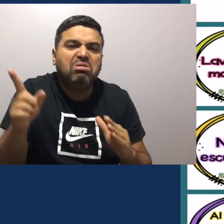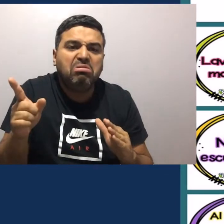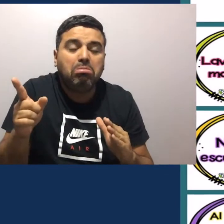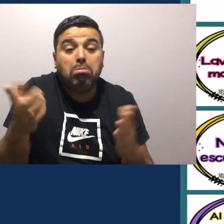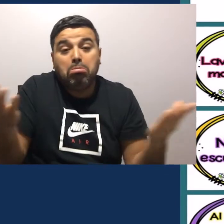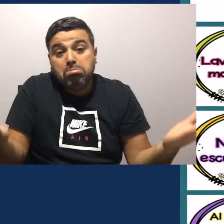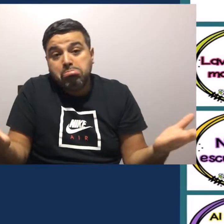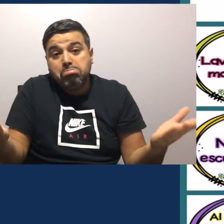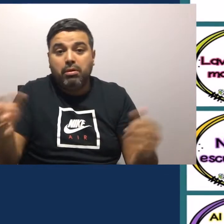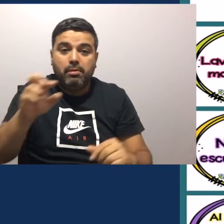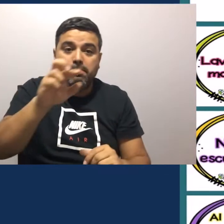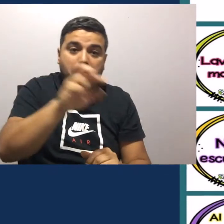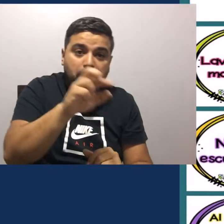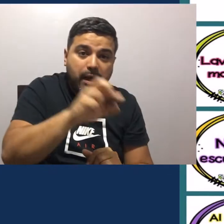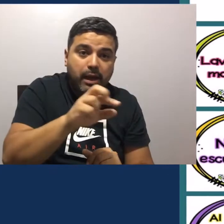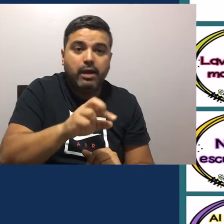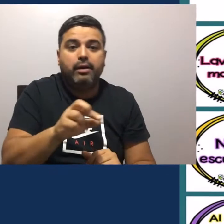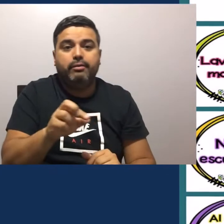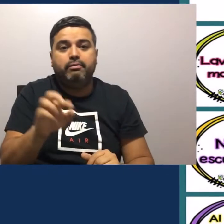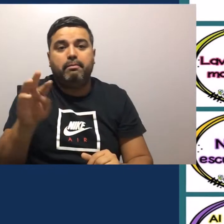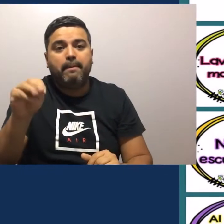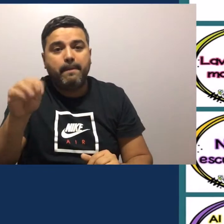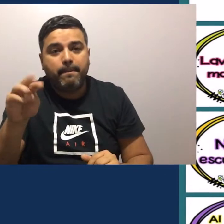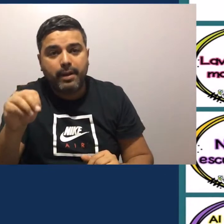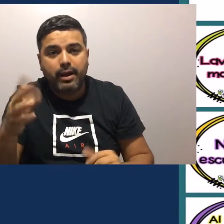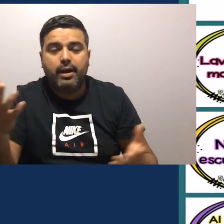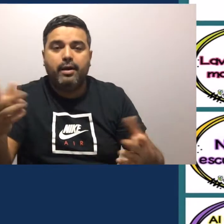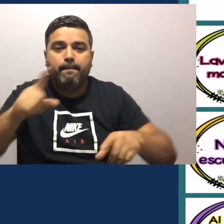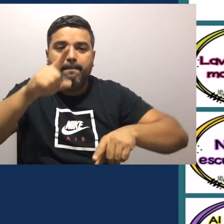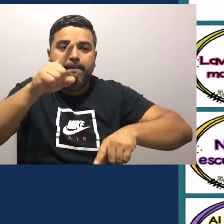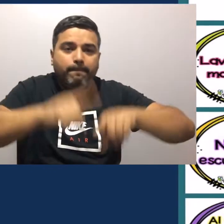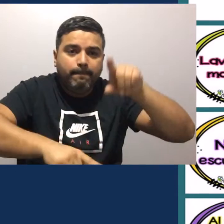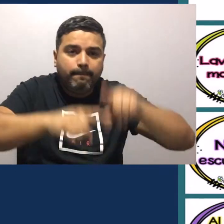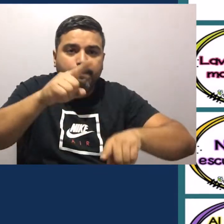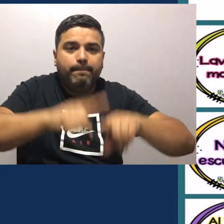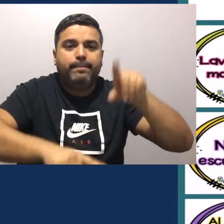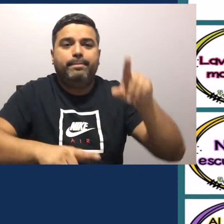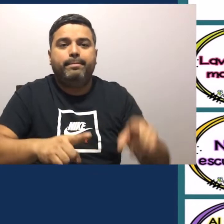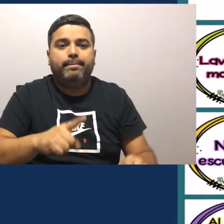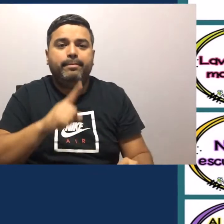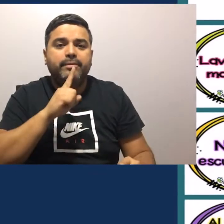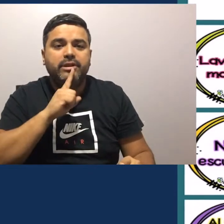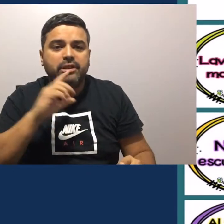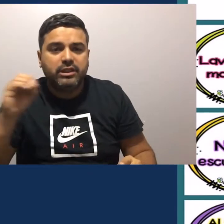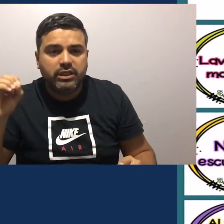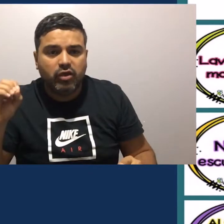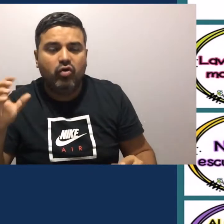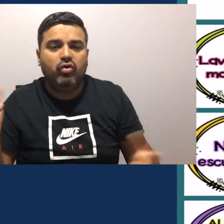tío, la tía, el hermano Todos deben cuidarse ¿Sí?